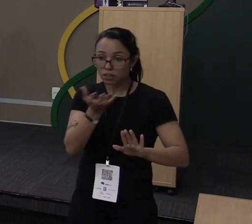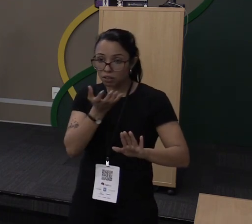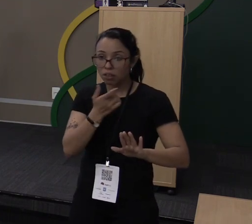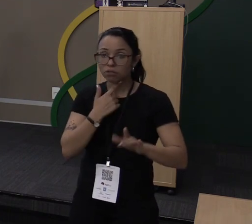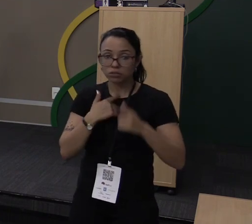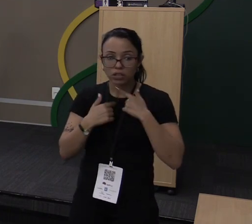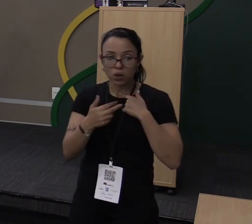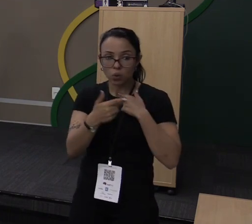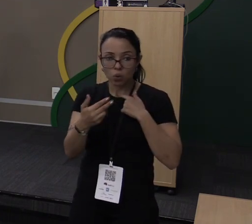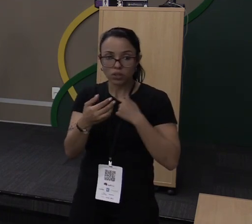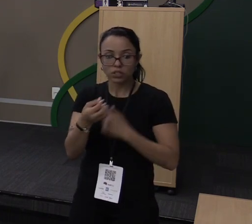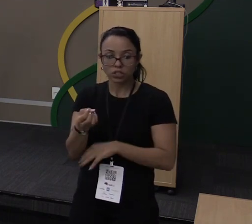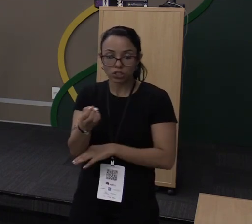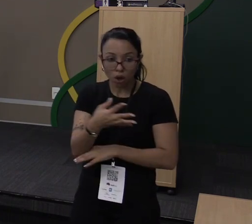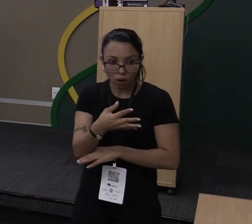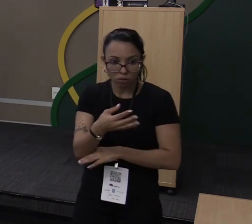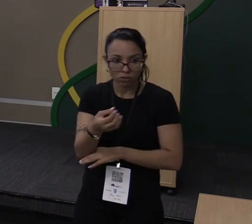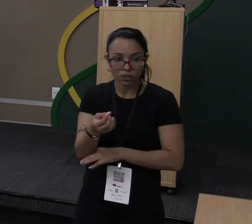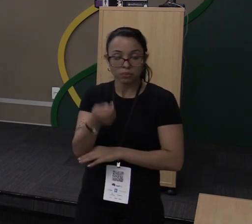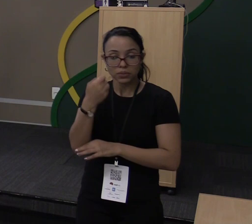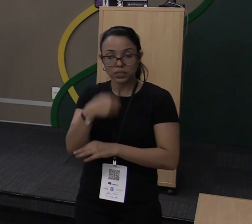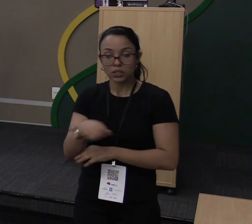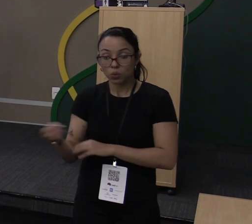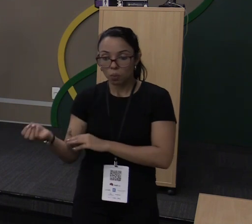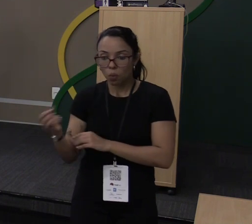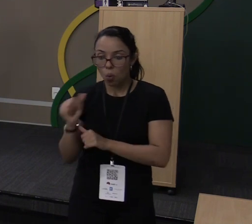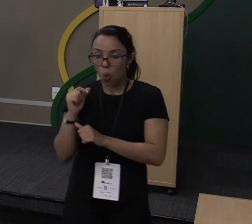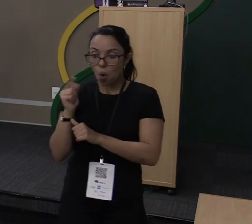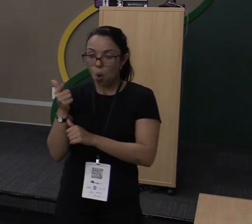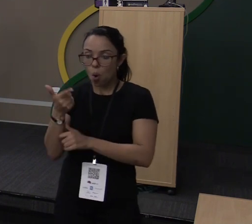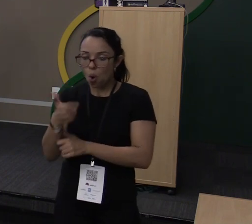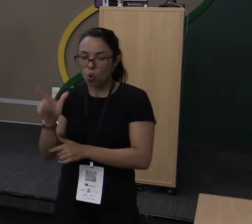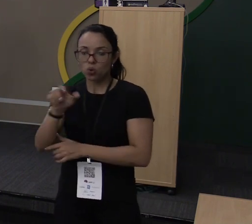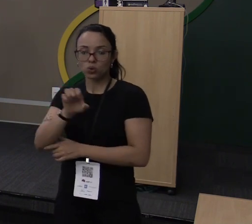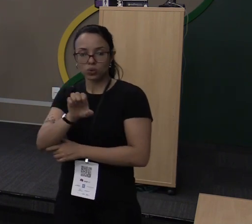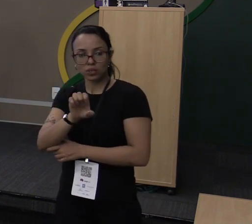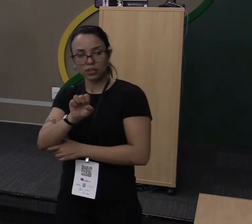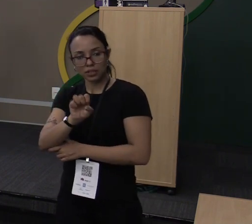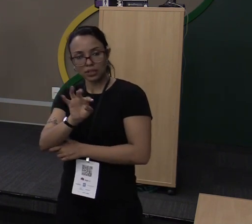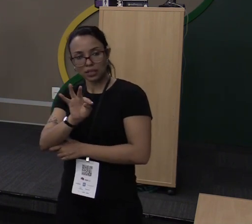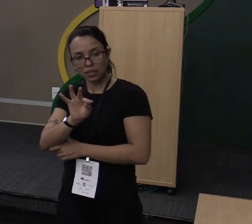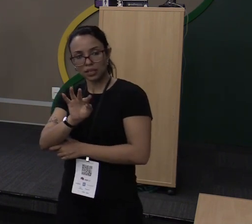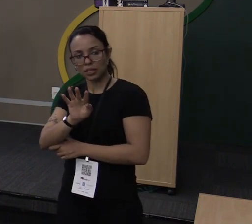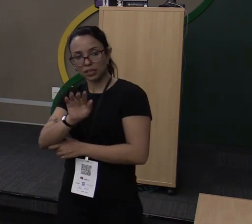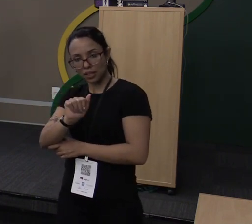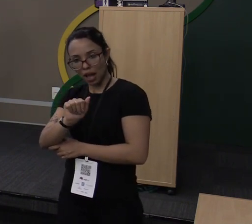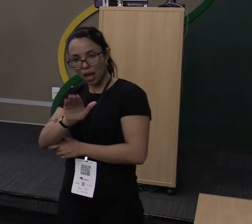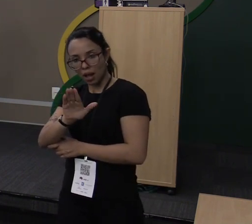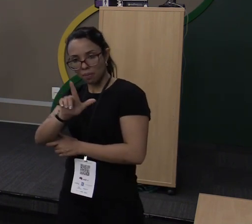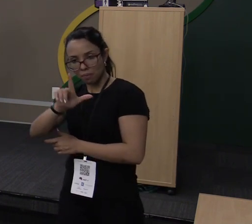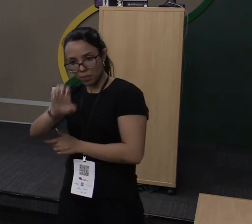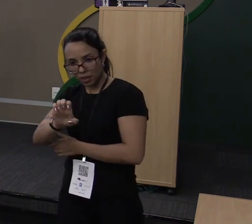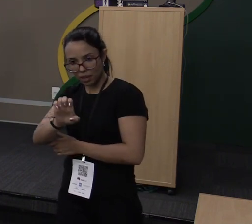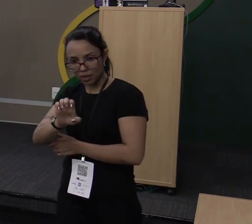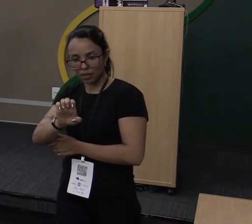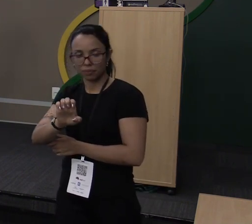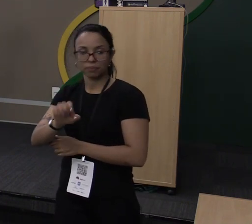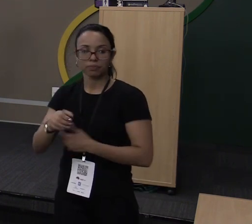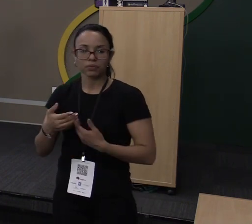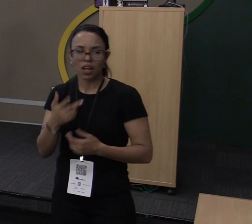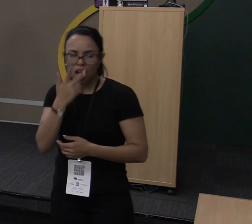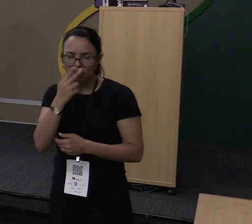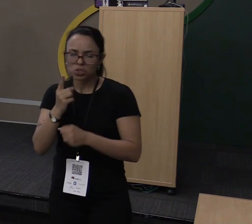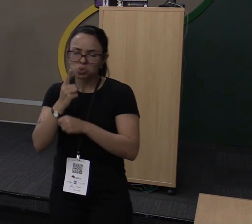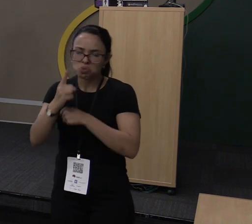mais novas. Você vai ter que esperar o próximo Stable. Então, é uma coisa que eu acho que em um ano, dois anos vai se resolver